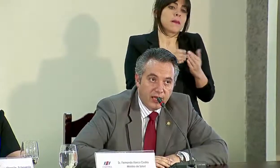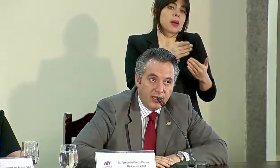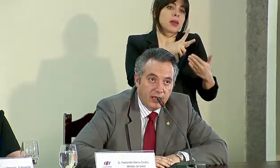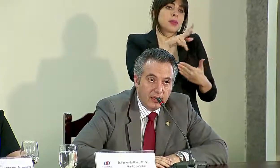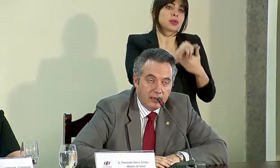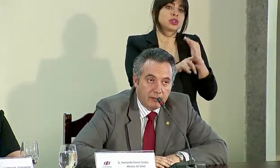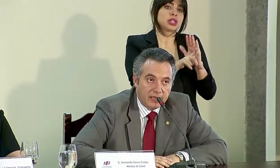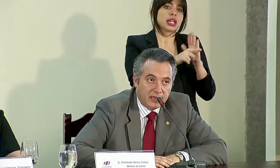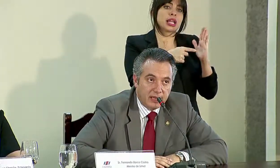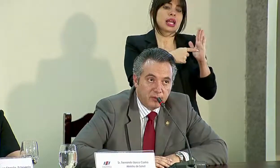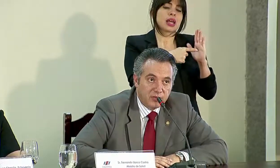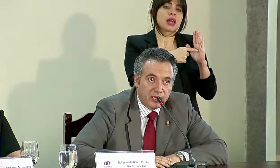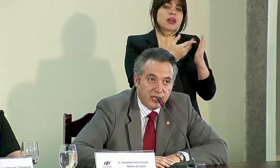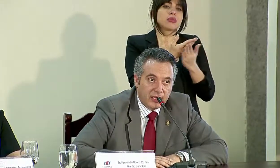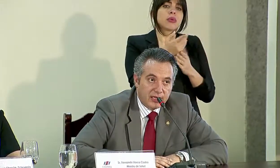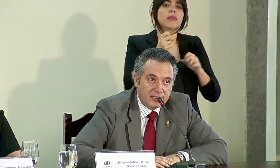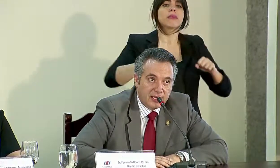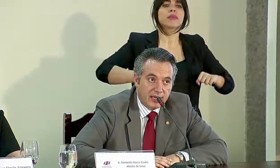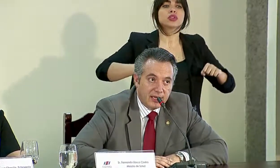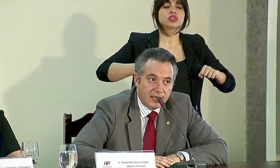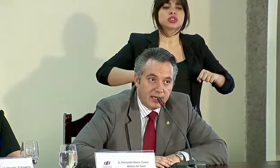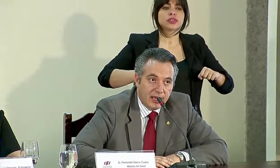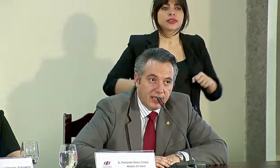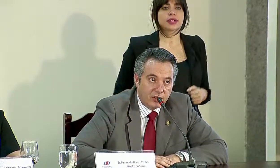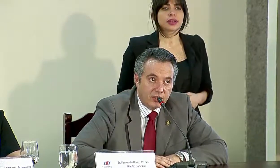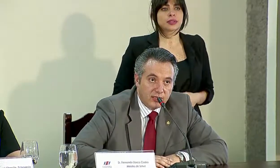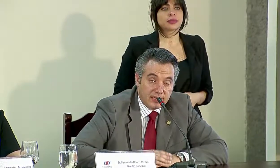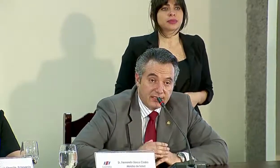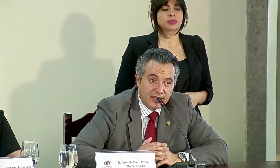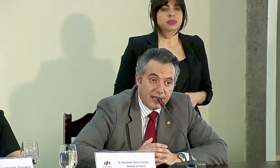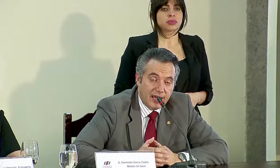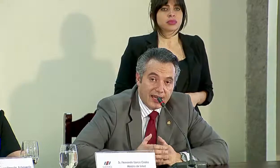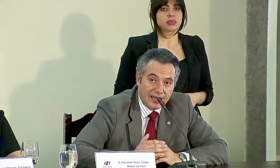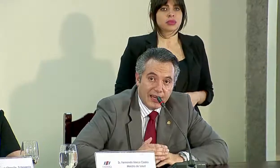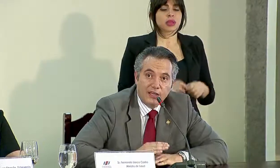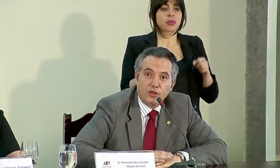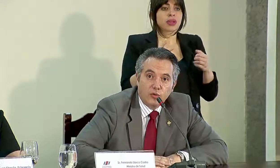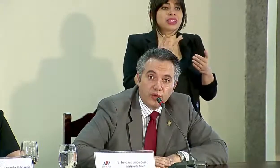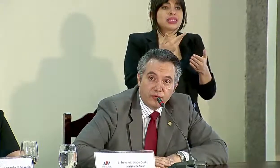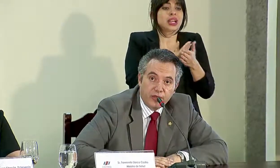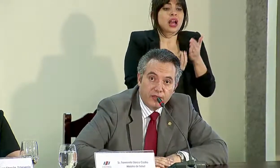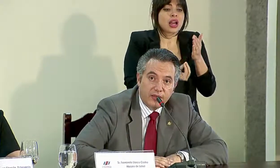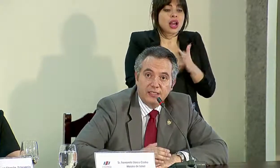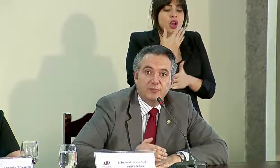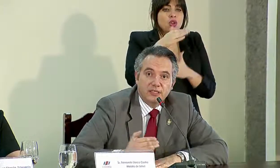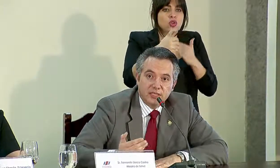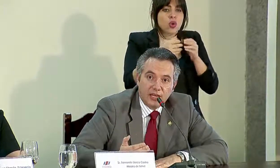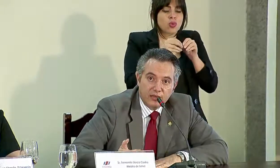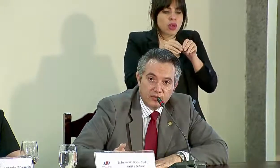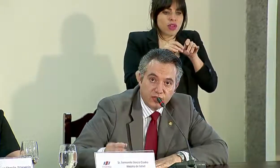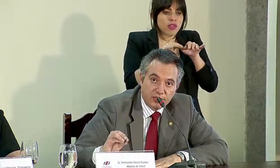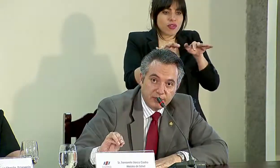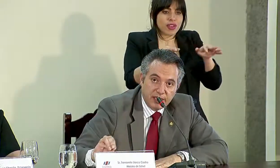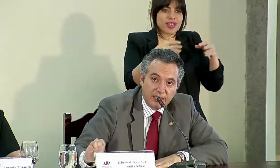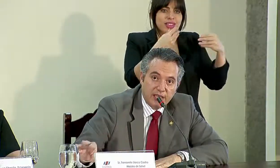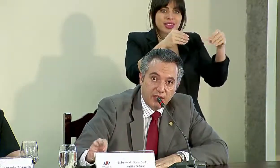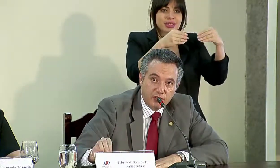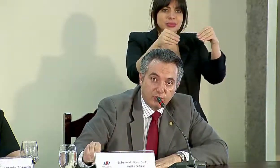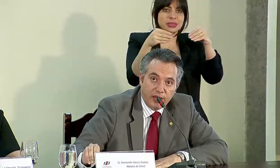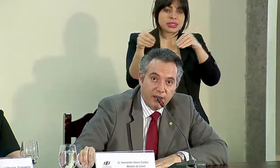anteproyecto de ley plantea la posibilidad de que se cree, que se llegue a crear toda una red de dispensarios